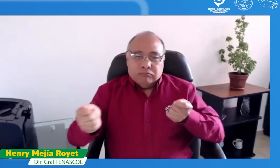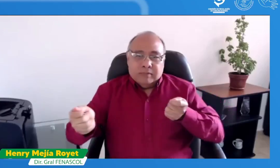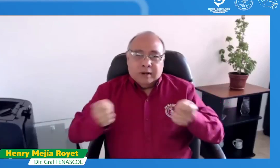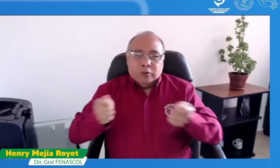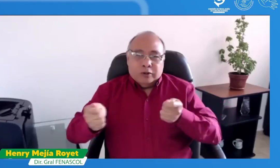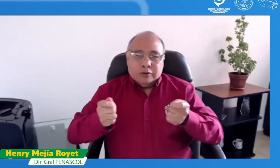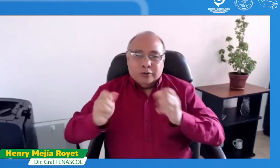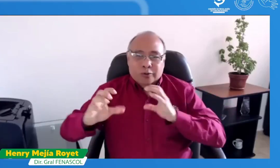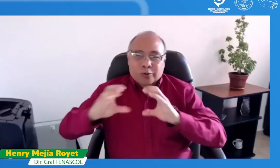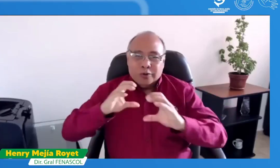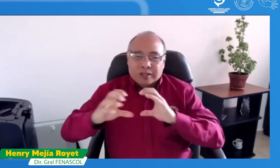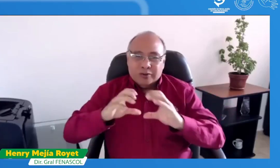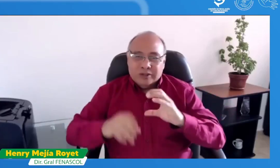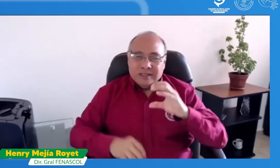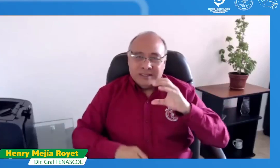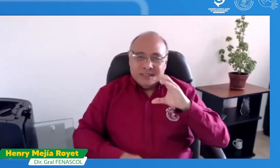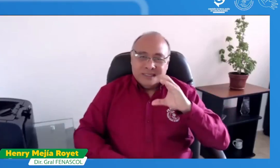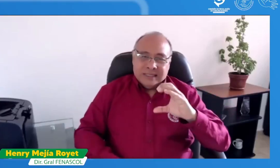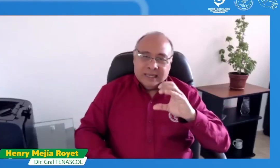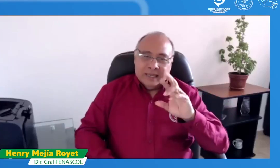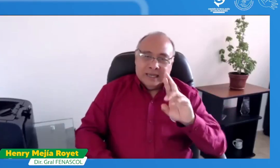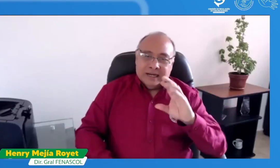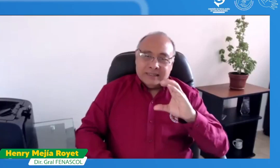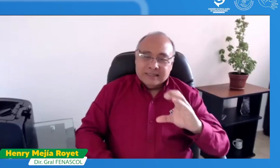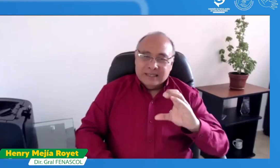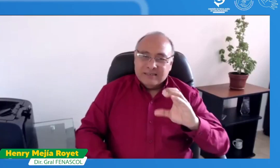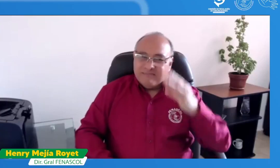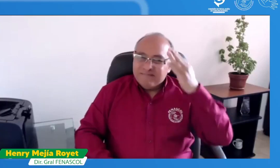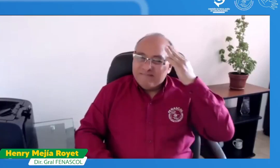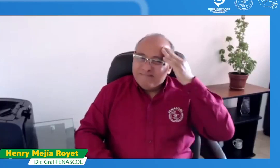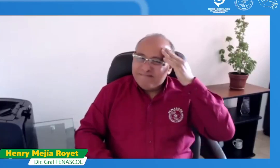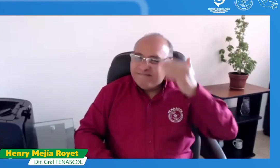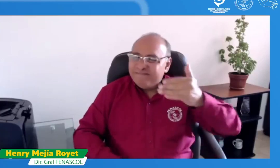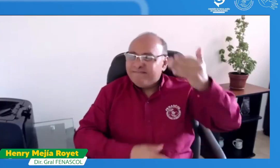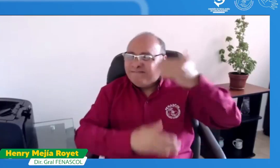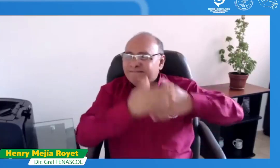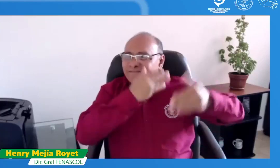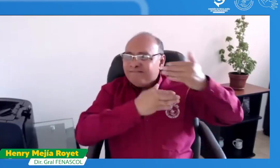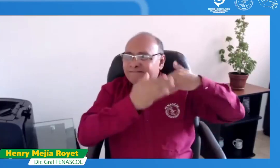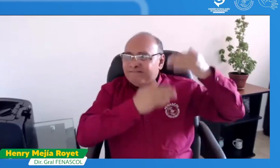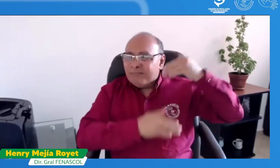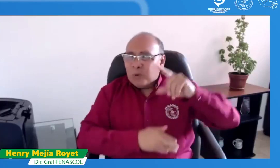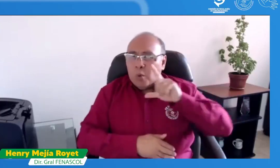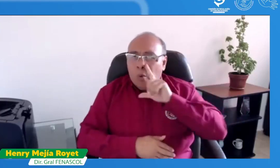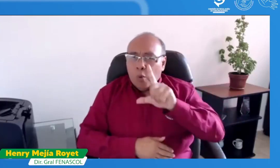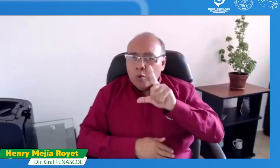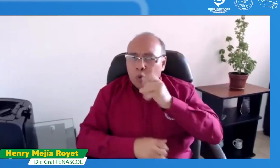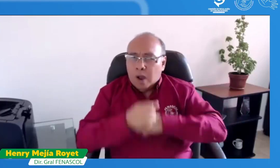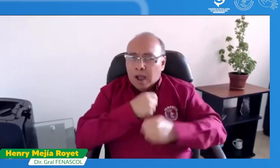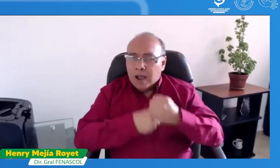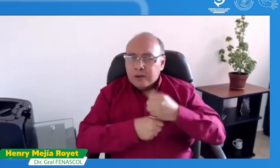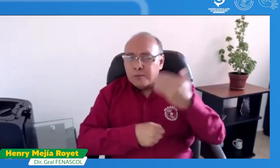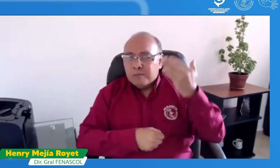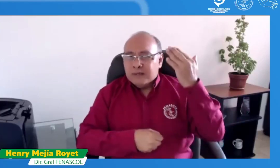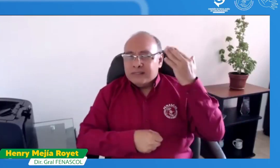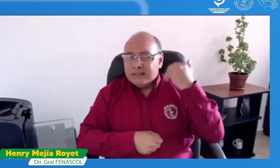dos invitados de la Comisión de Regulaciones de Comunicaciones CRC. Recuerdan, como saben,